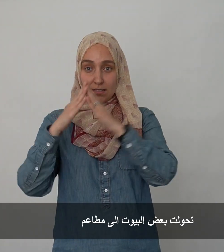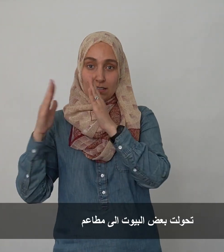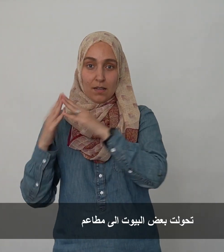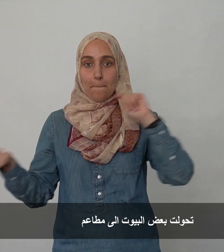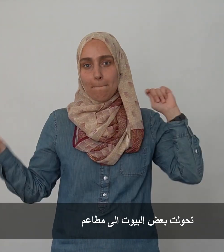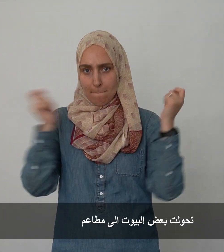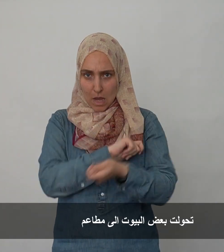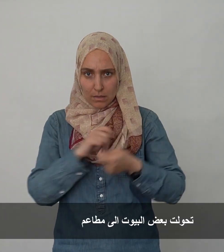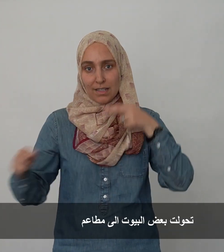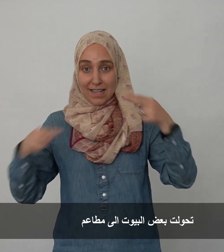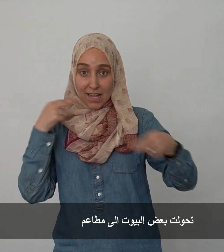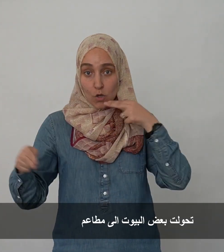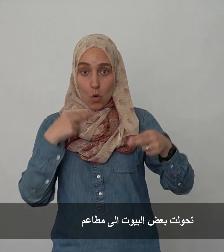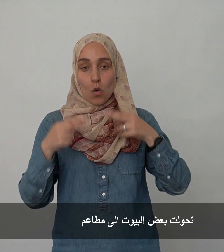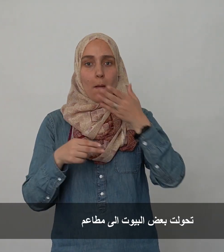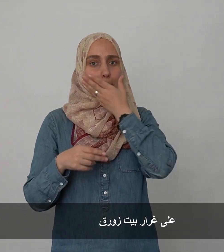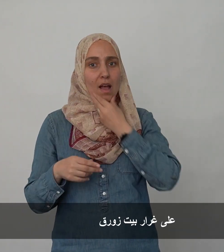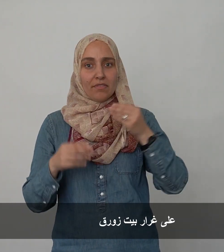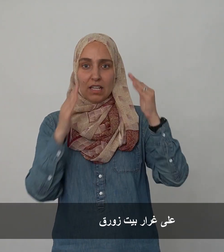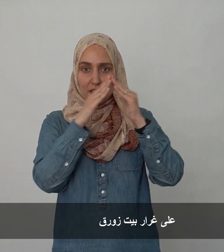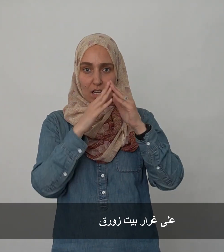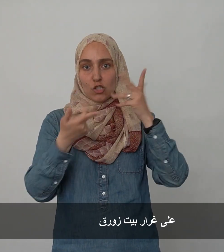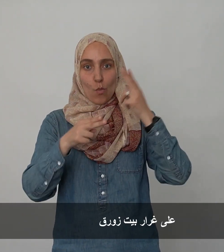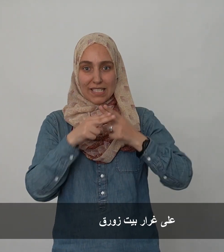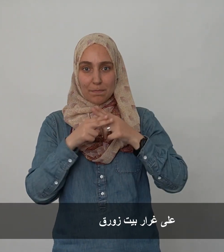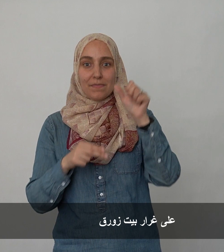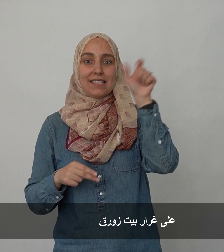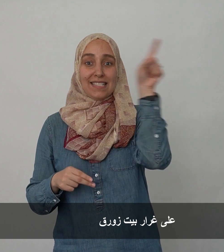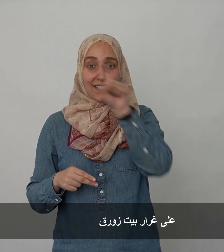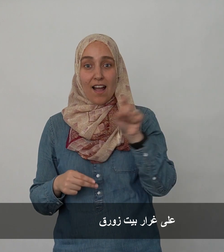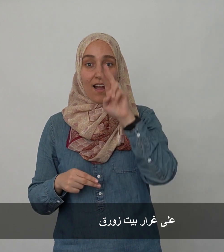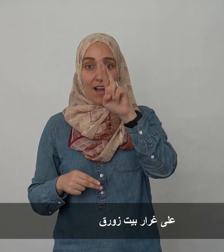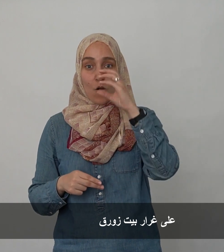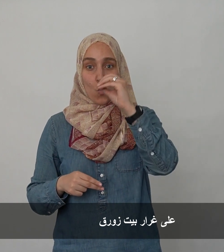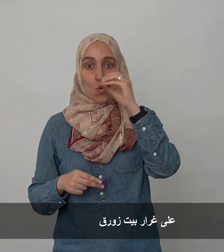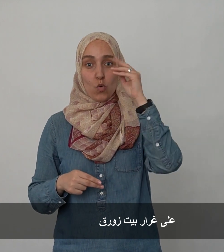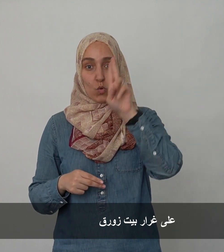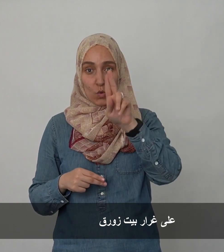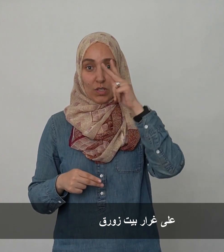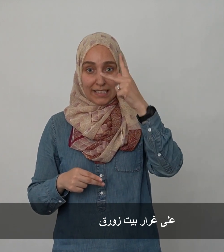تحولت بعض البيوت إلى مطاعم على غير بيت زروق ومقهى سيدي شبعان